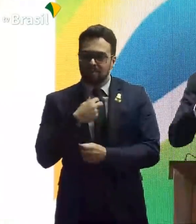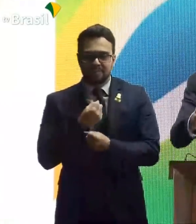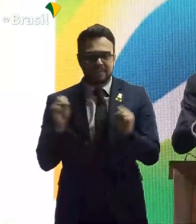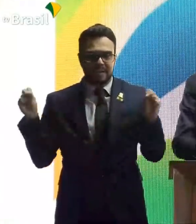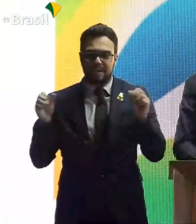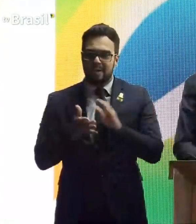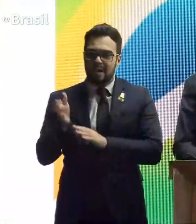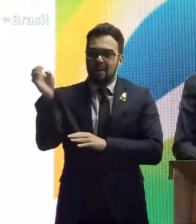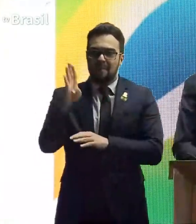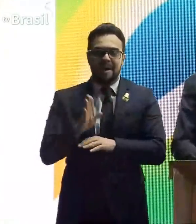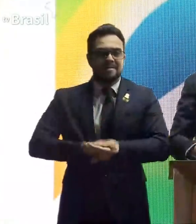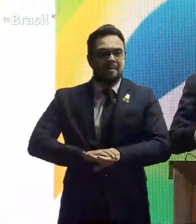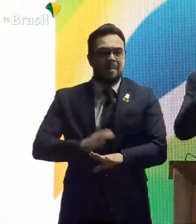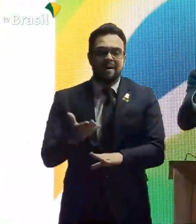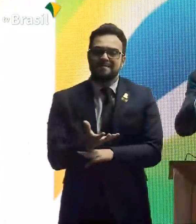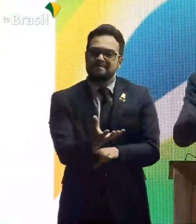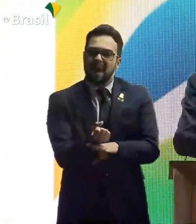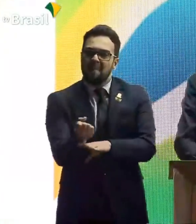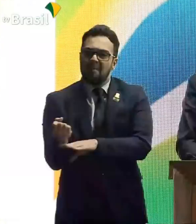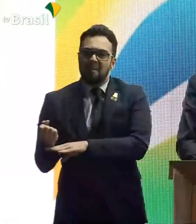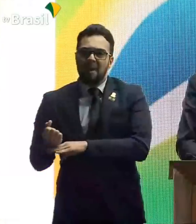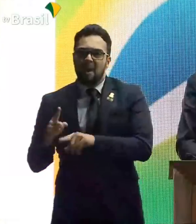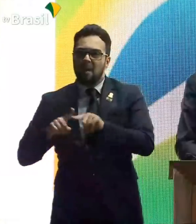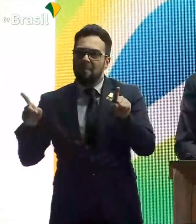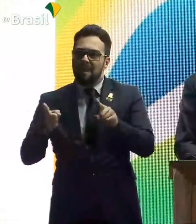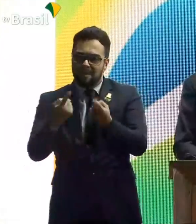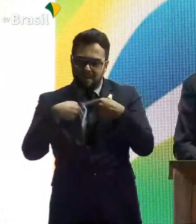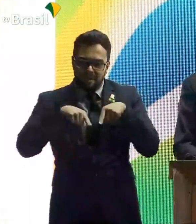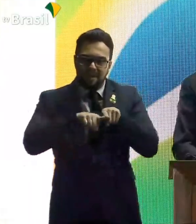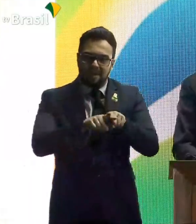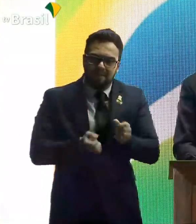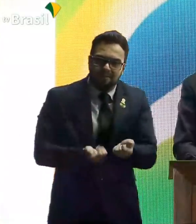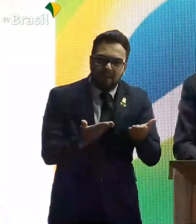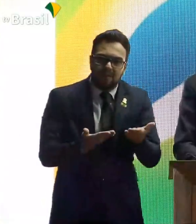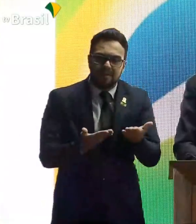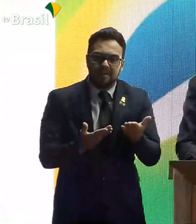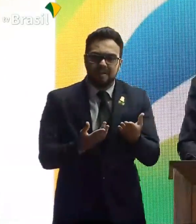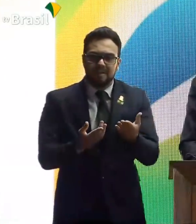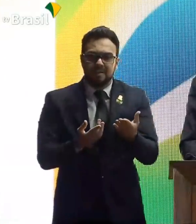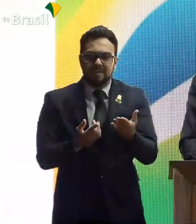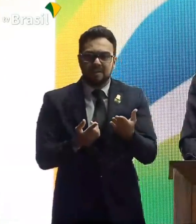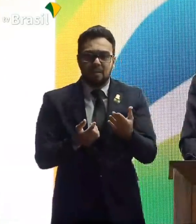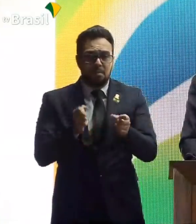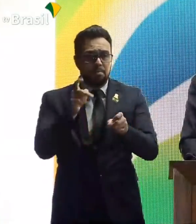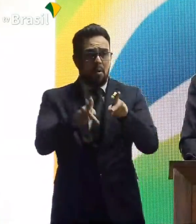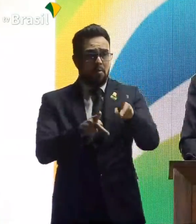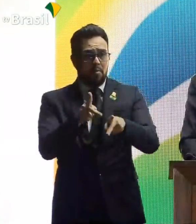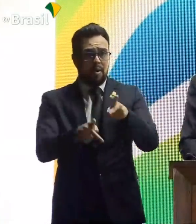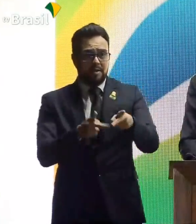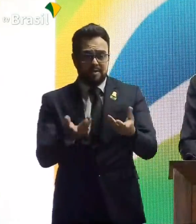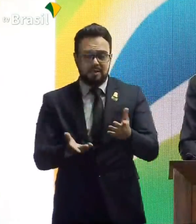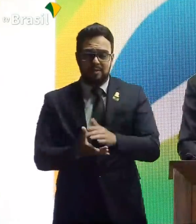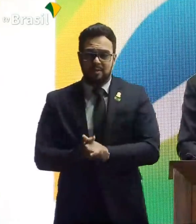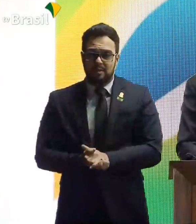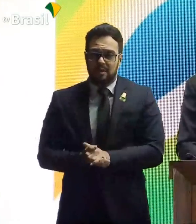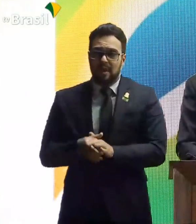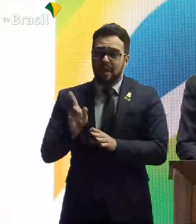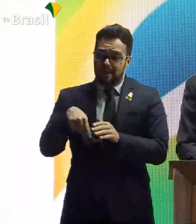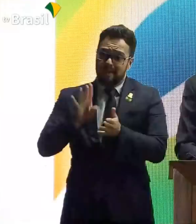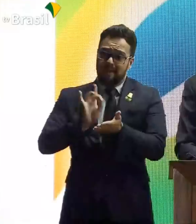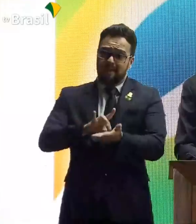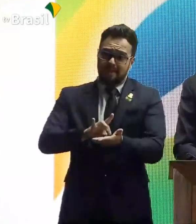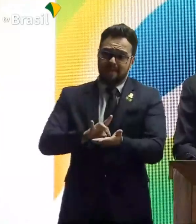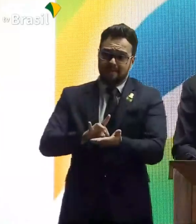É o país que mais arrecada e que menos oferece em contraprestação de serviço à sua população. Essa é uma realidade.